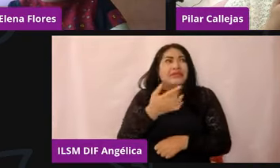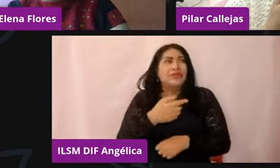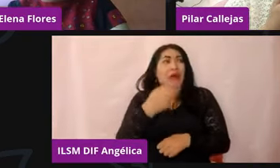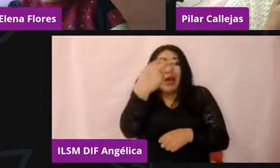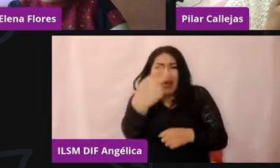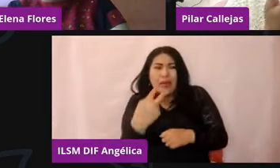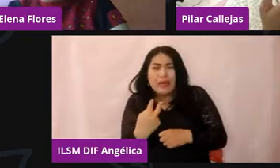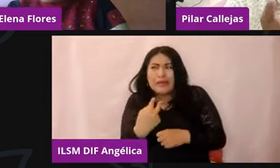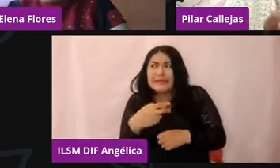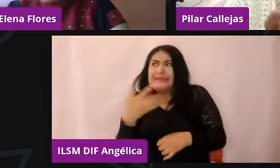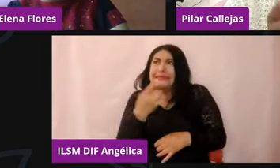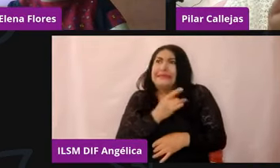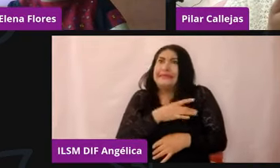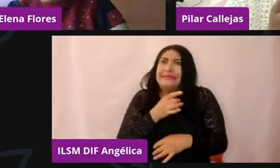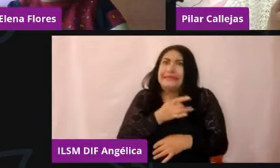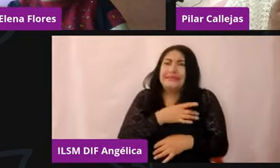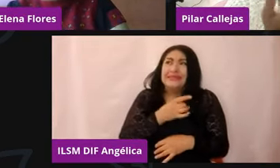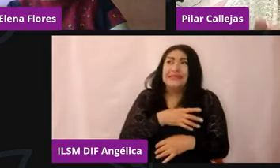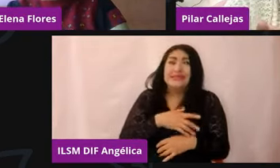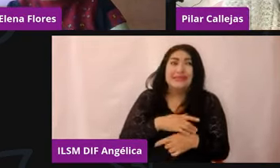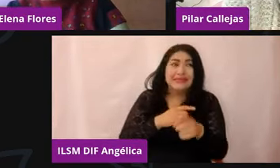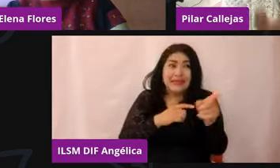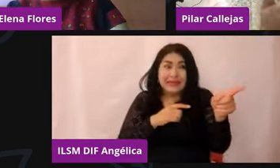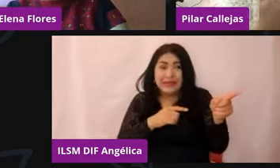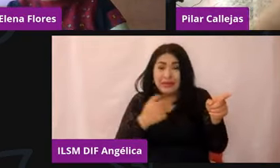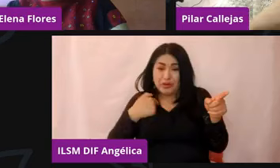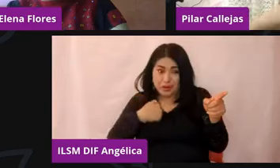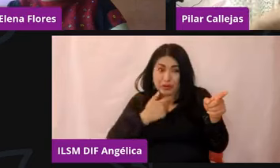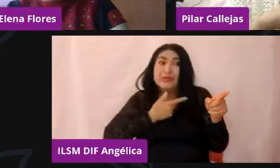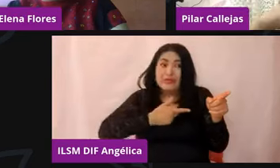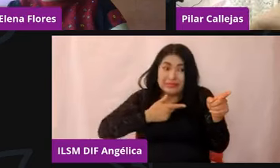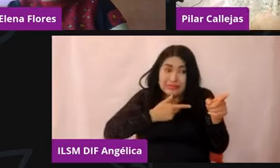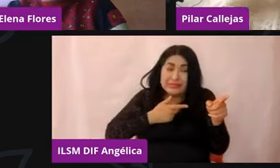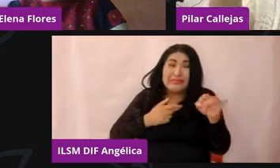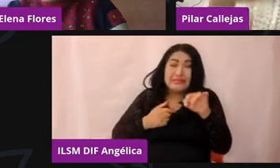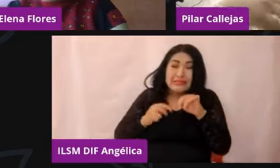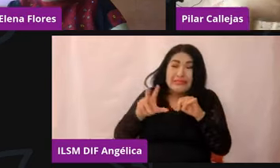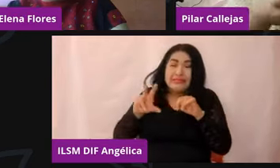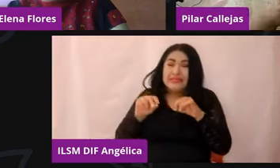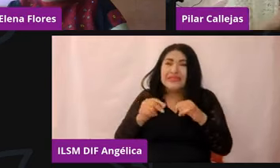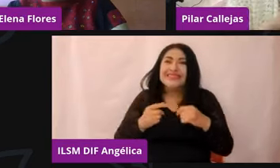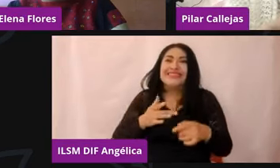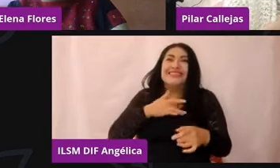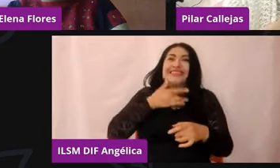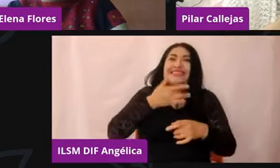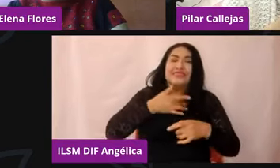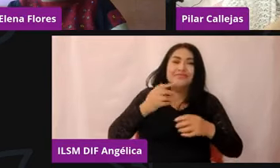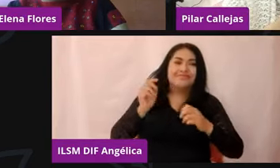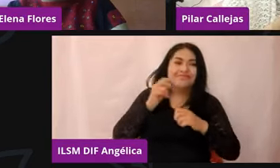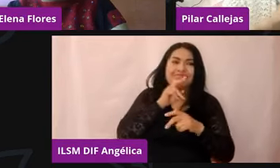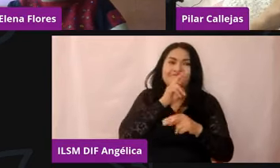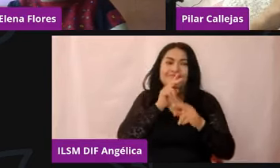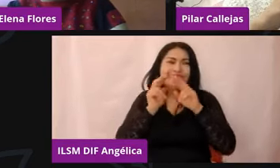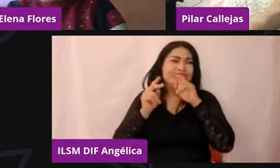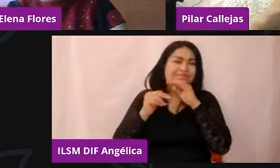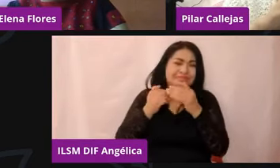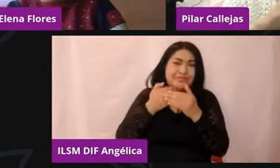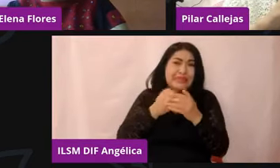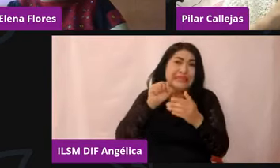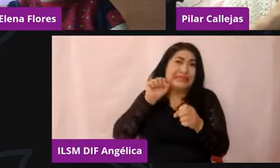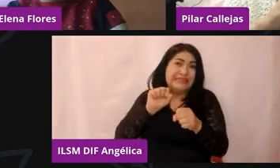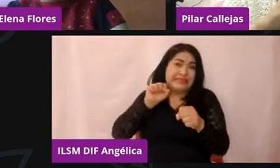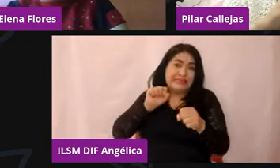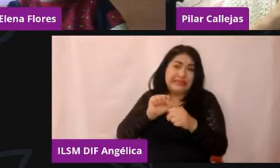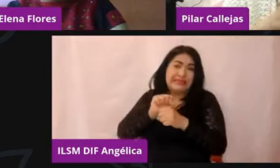realmente iban a caerles bien, si iban a caerles mal. Entonces eso ya genera una angustia semanas antes. Entonces